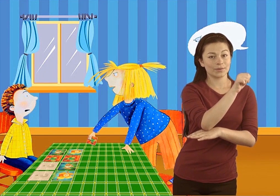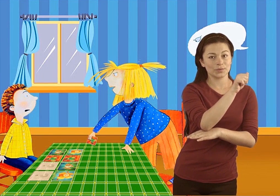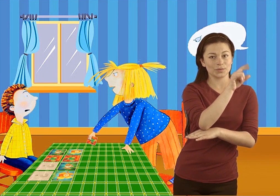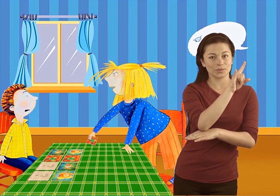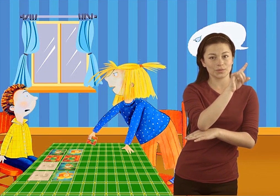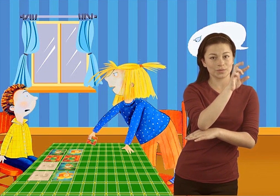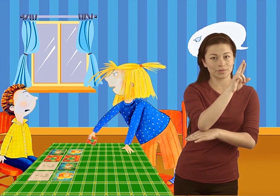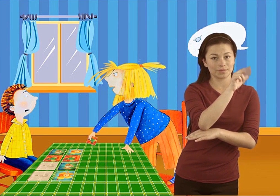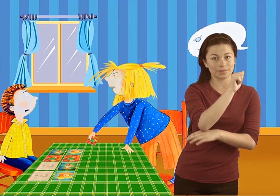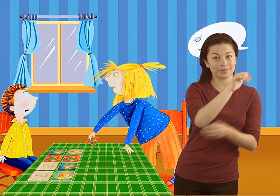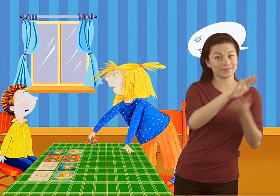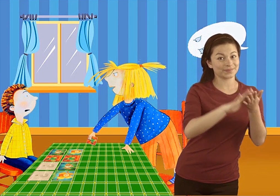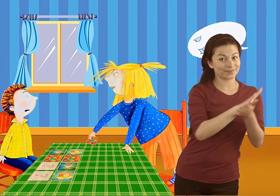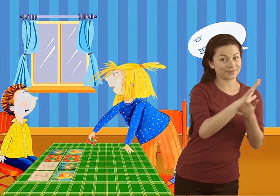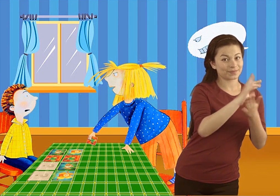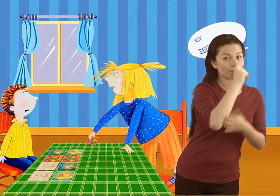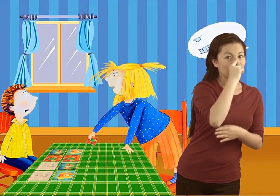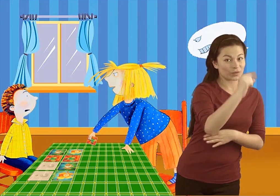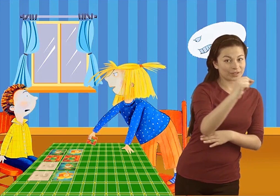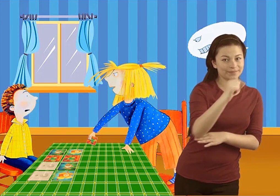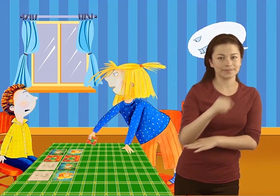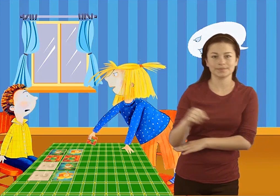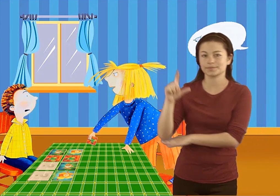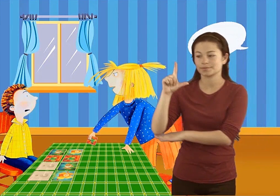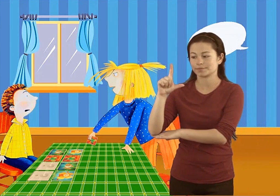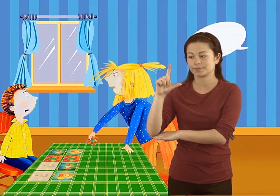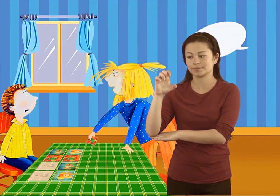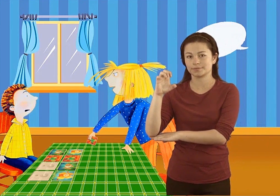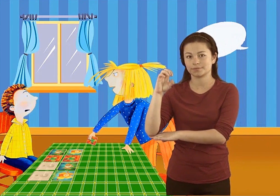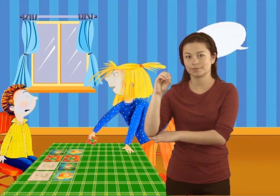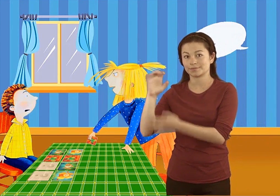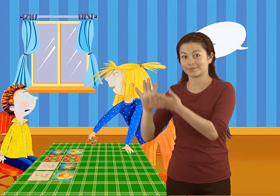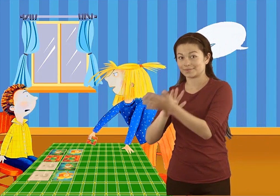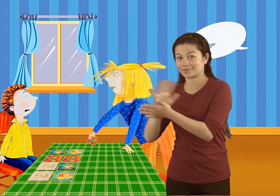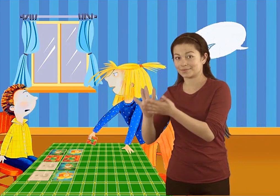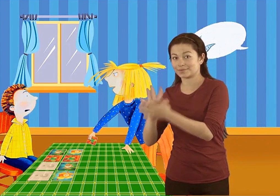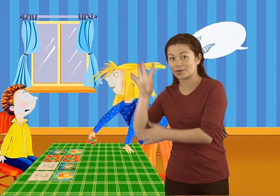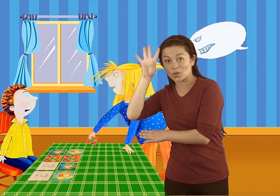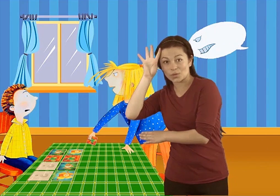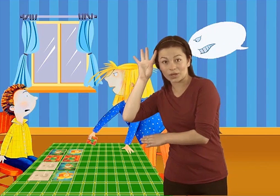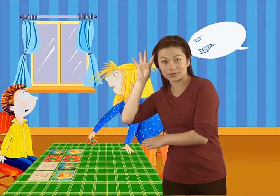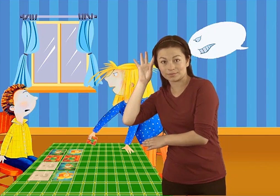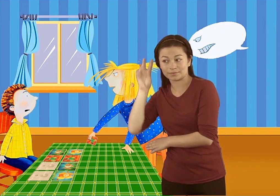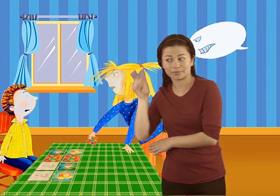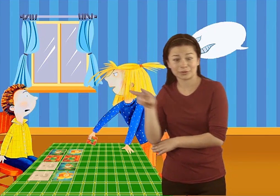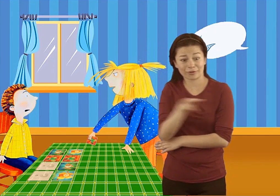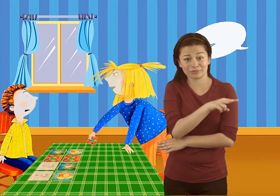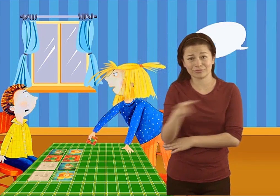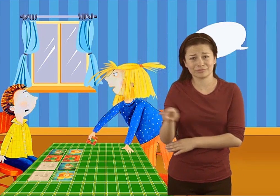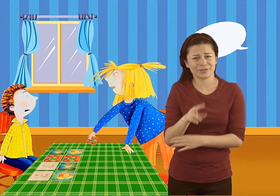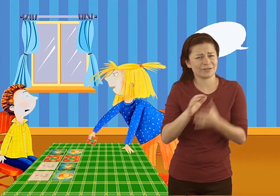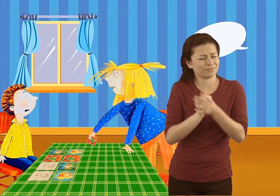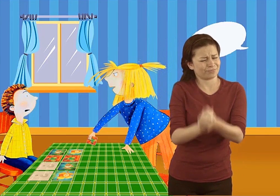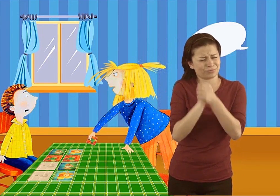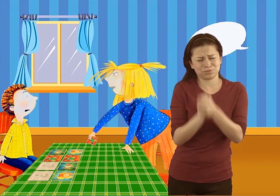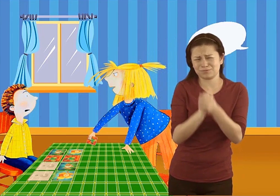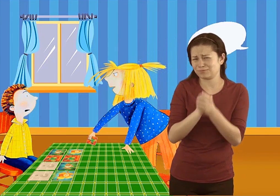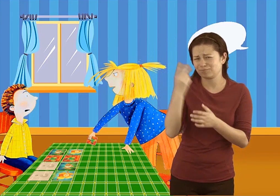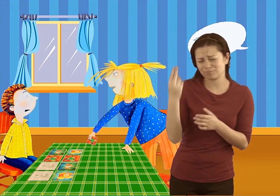Laura y Leo son muy buenos amigos. Siempre están juntos.